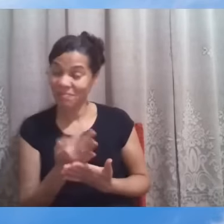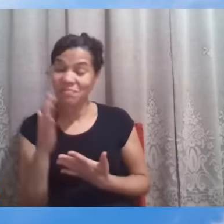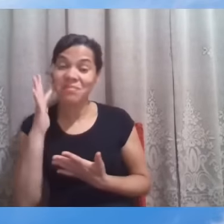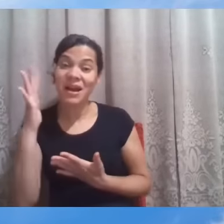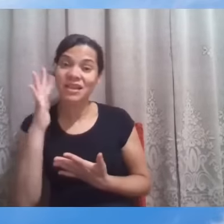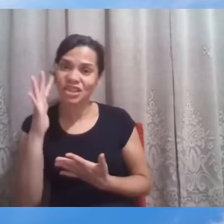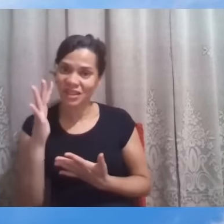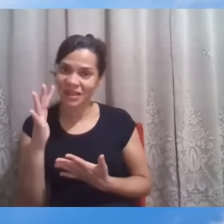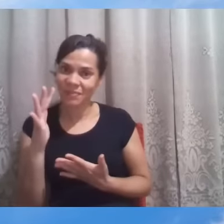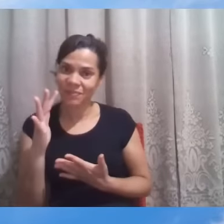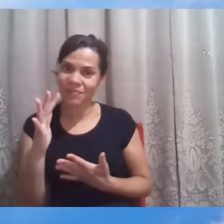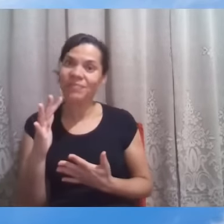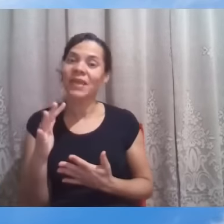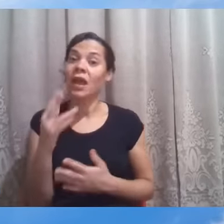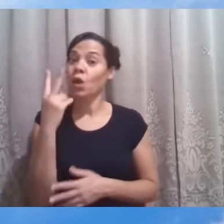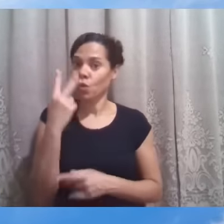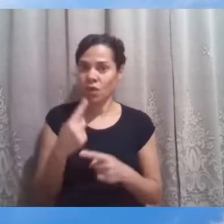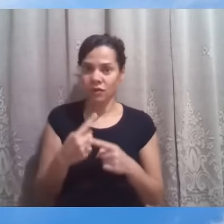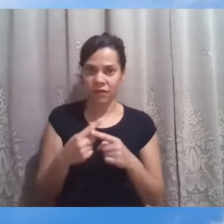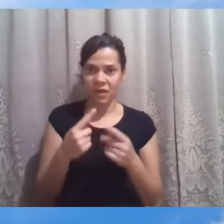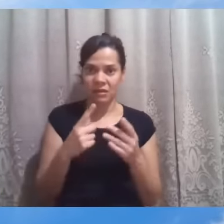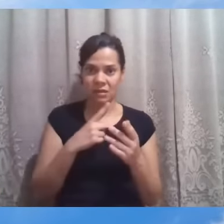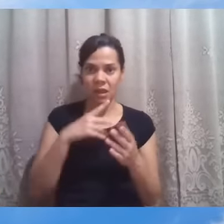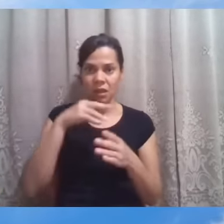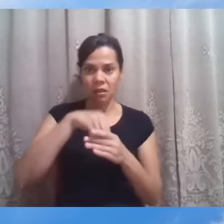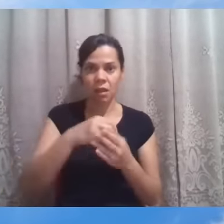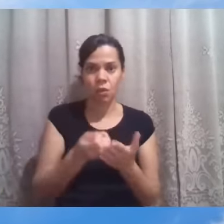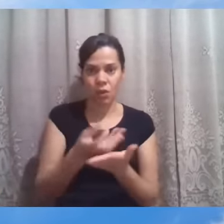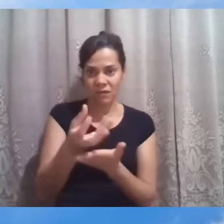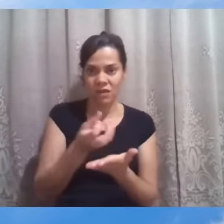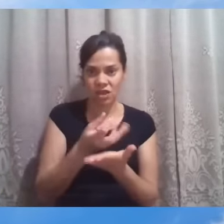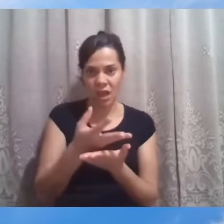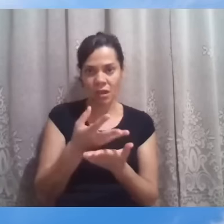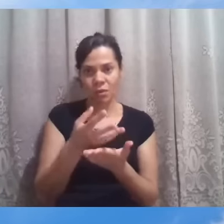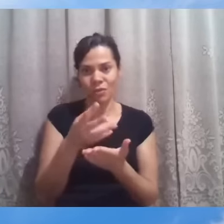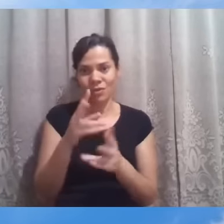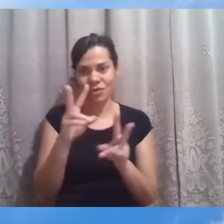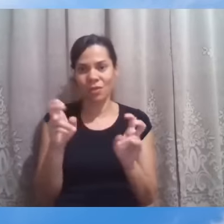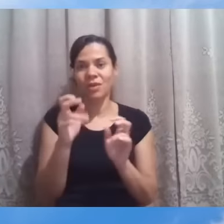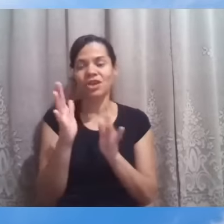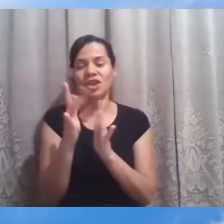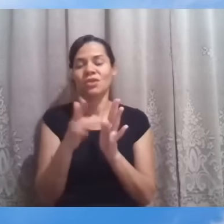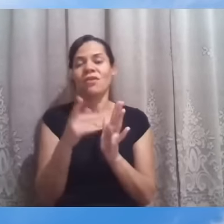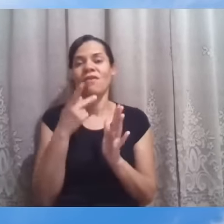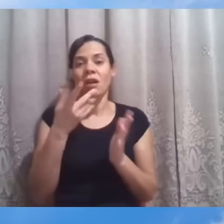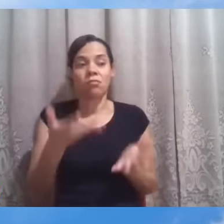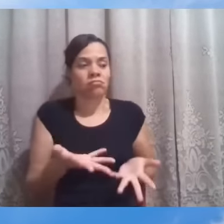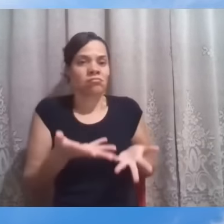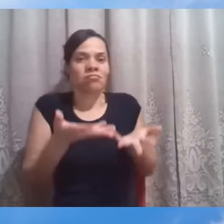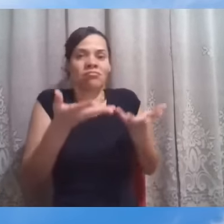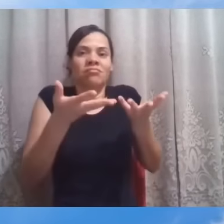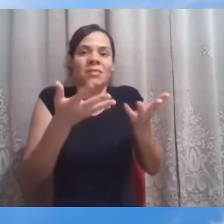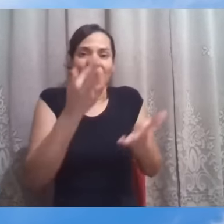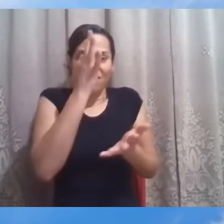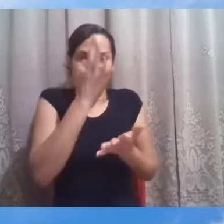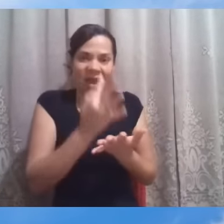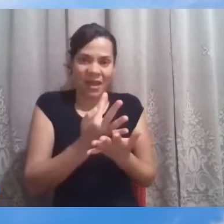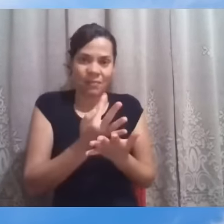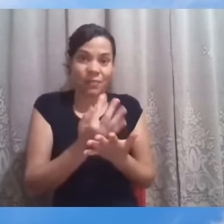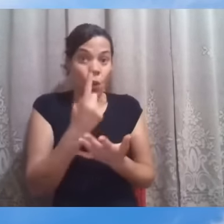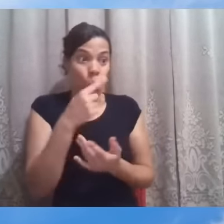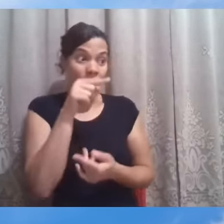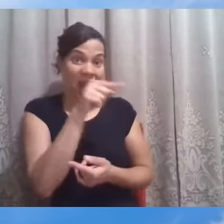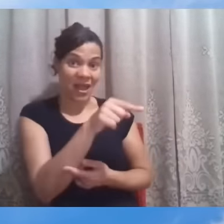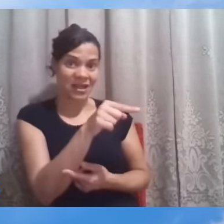exalta a fé de alguém. Uma é essa, perante a mulher cananeia. E a outra, o centurião,